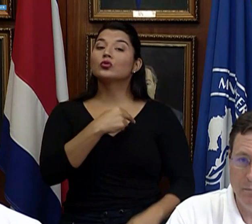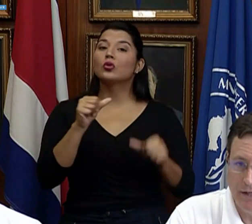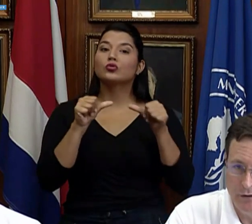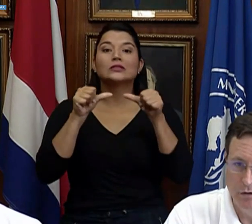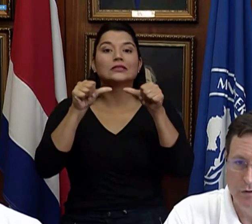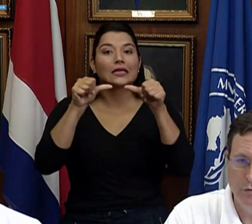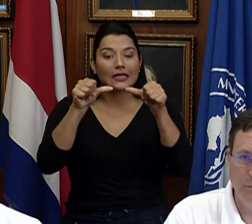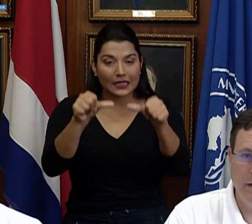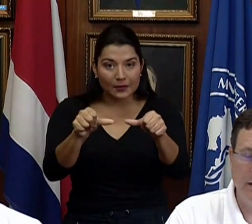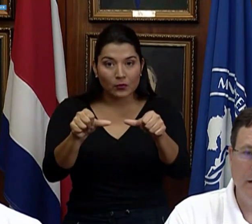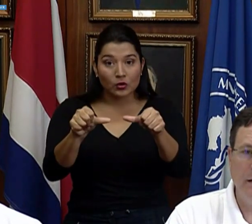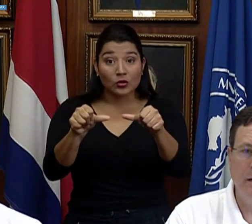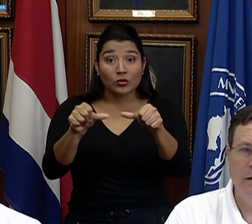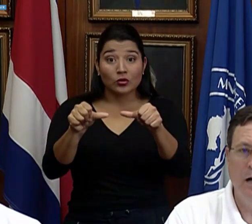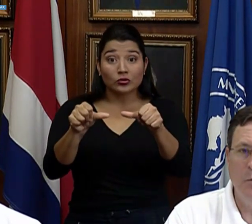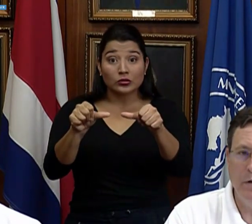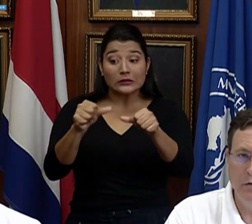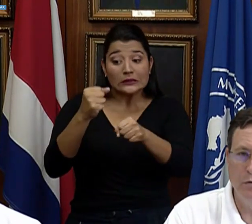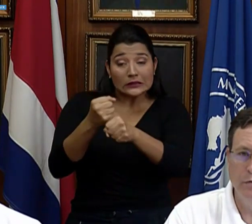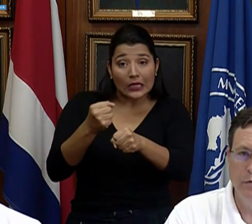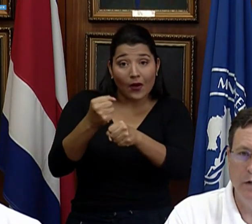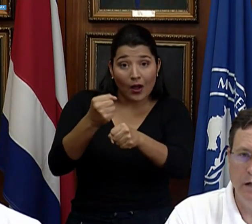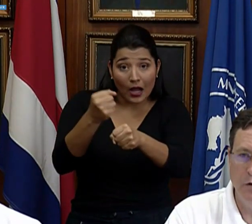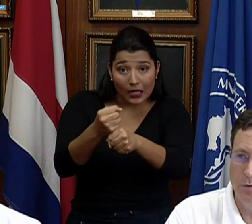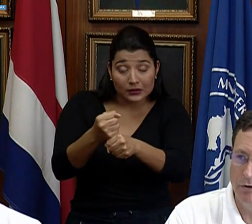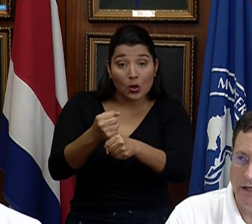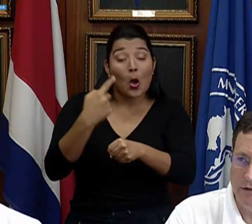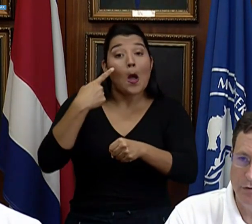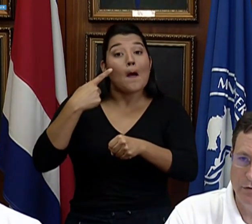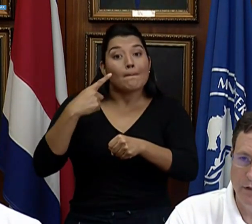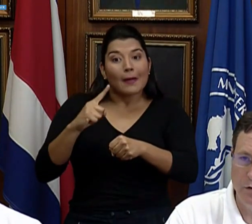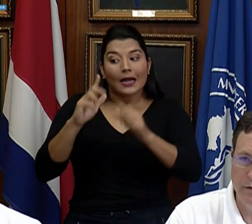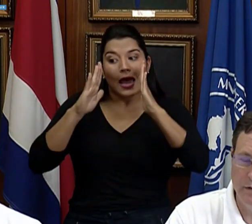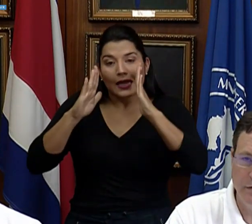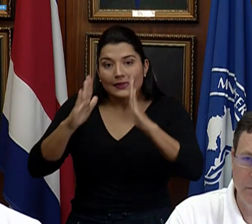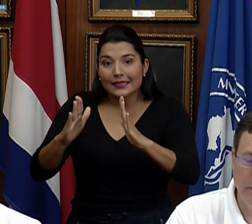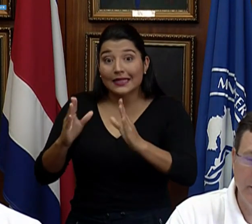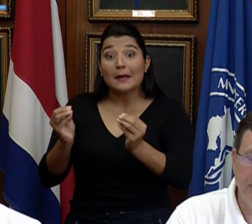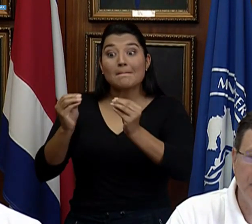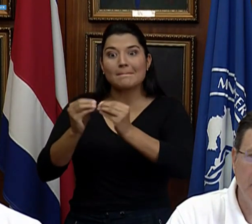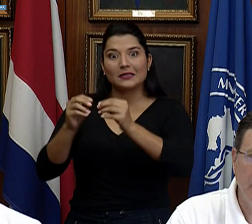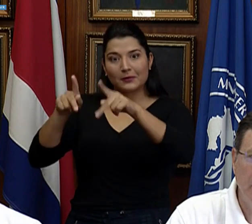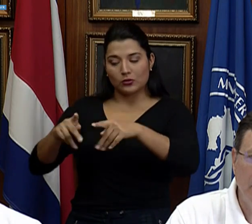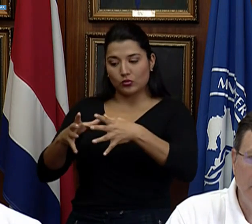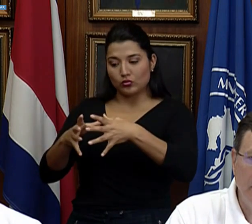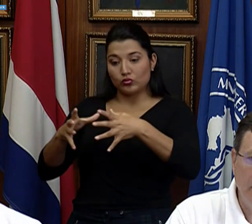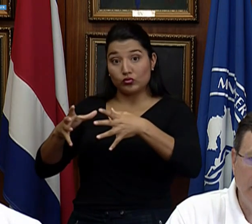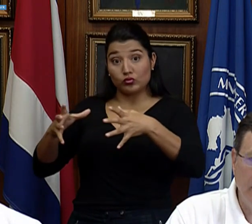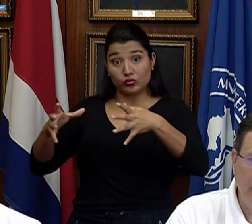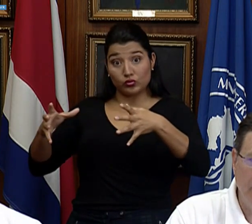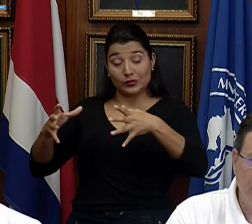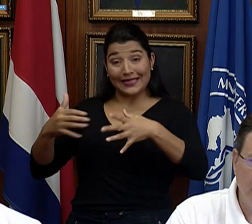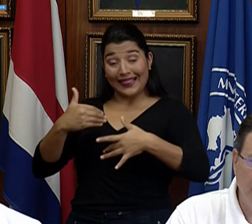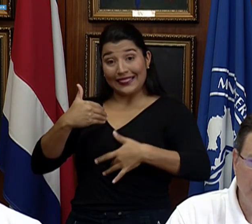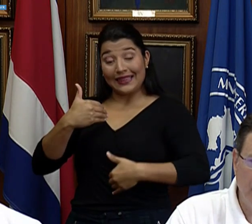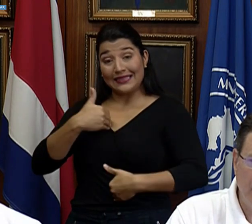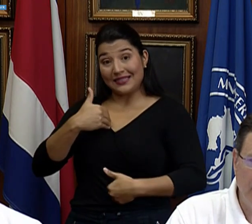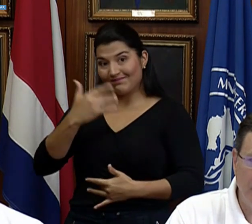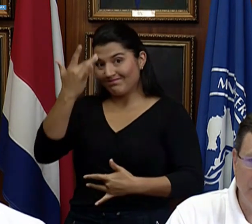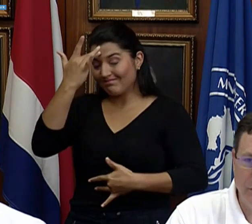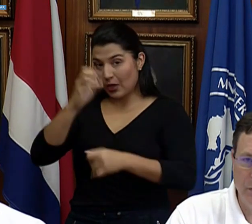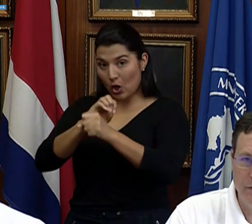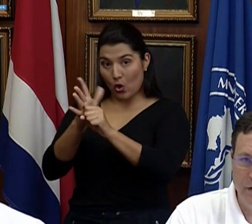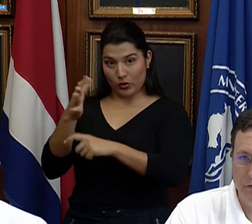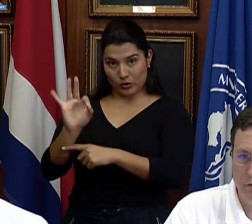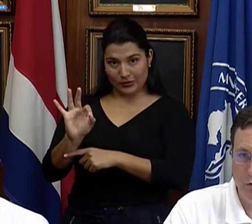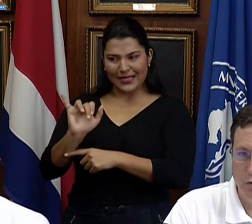preparándonos para aumentos en el número de casos de COVID-19. Esto implica